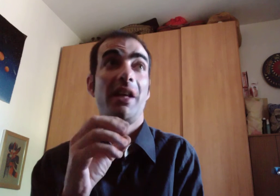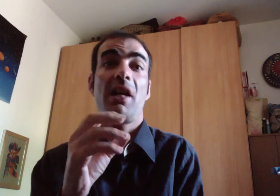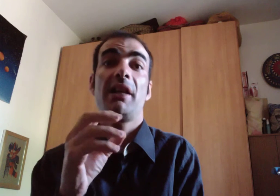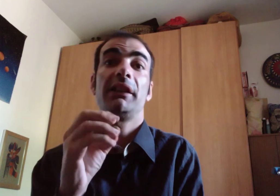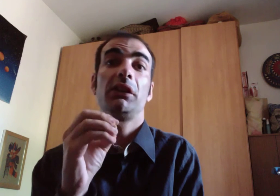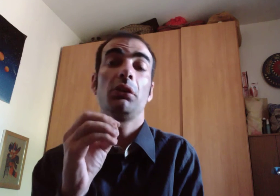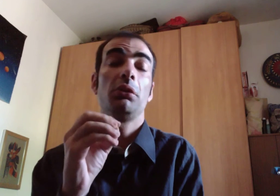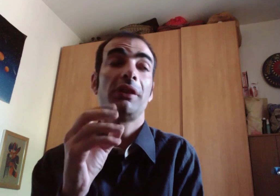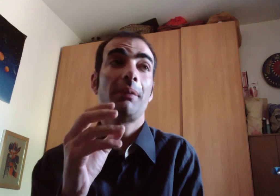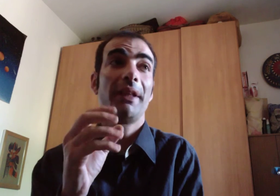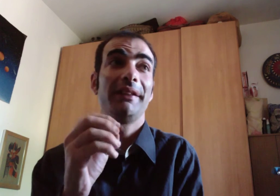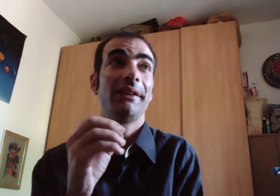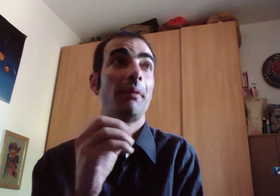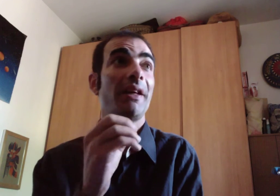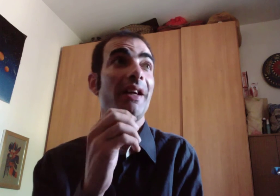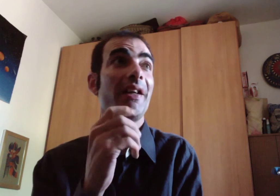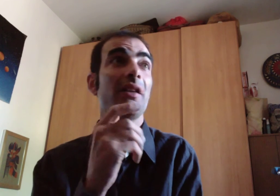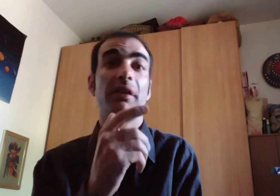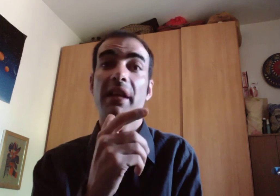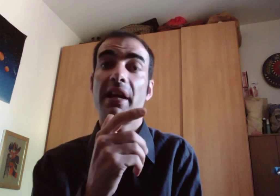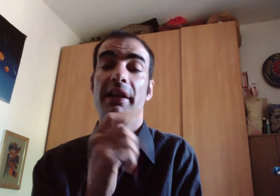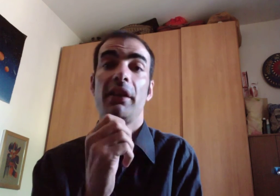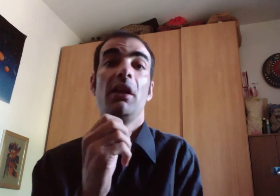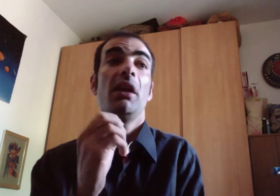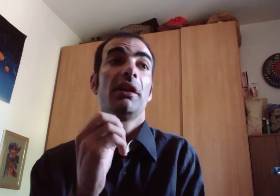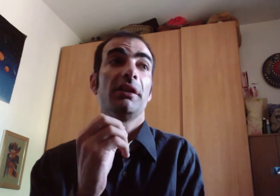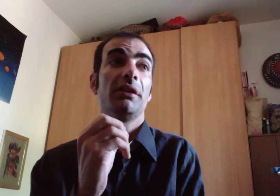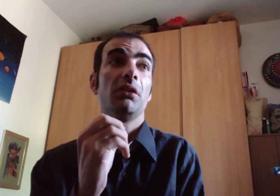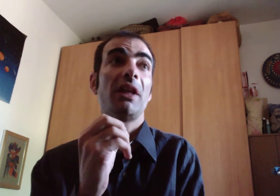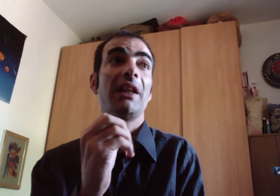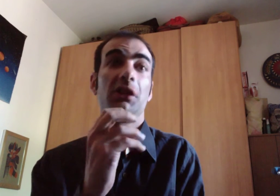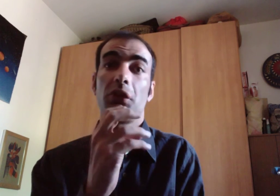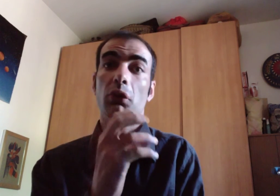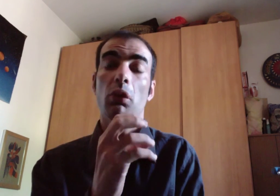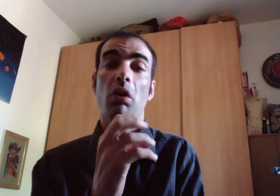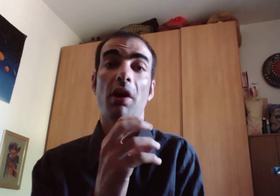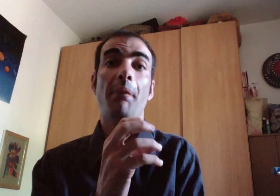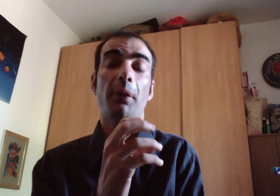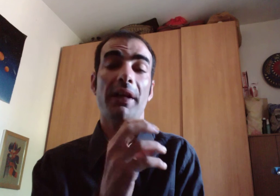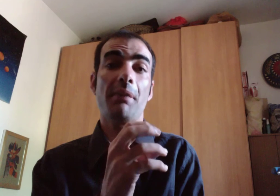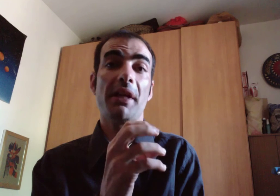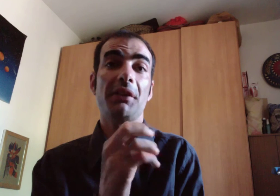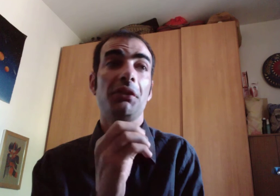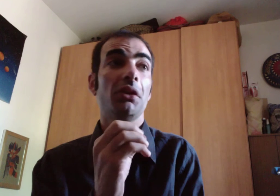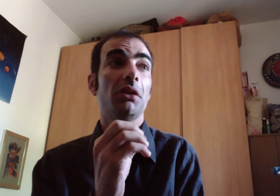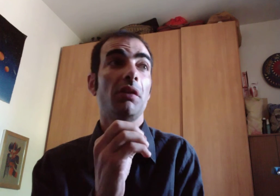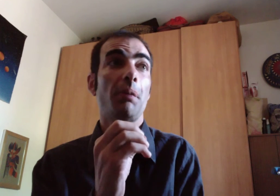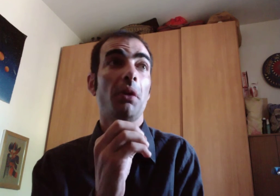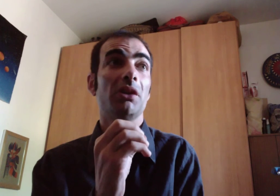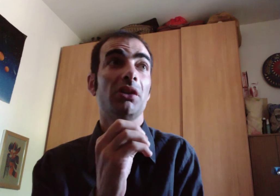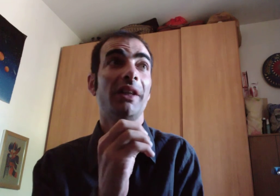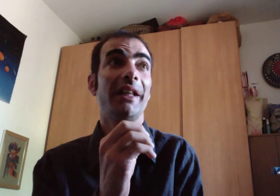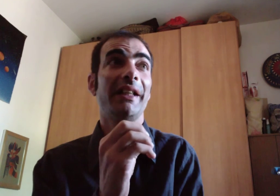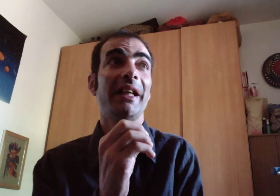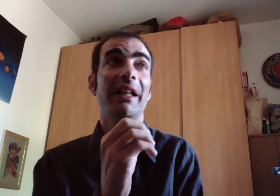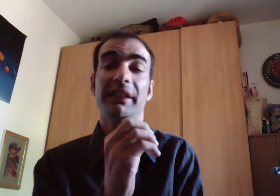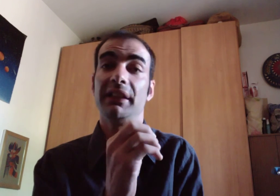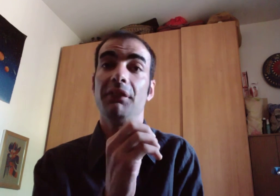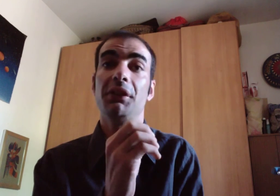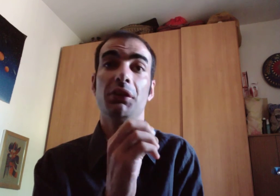assolutamente magari andare in un altro luogo a pagamento dove posso caricare dei video